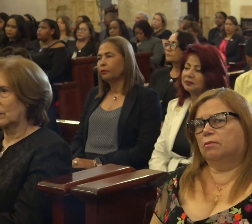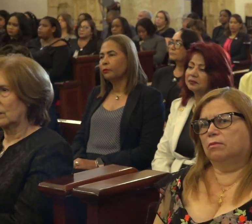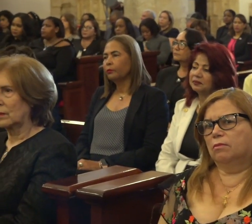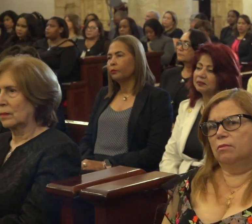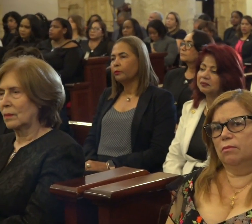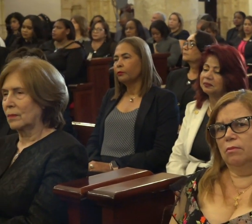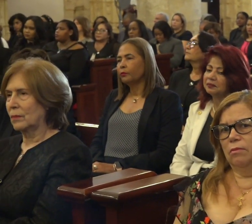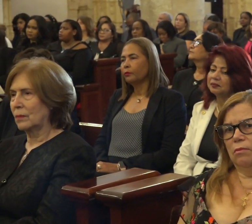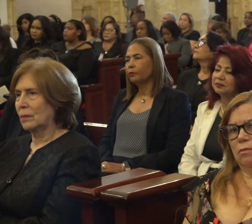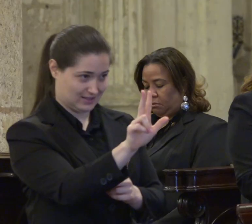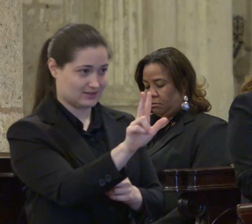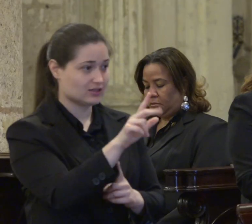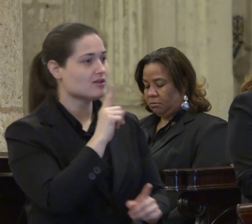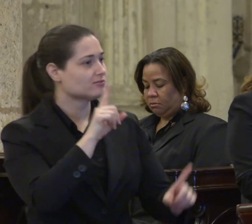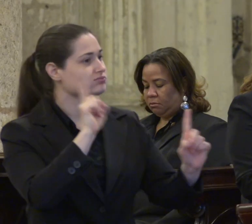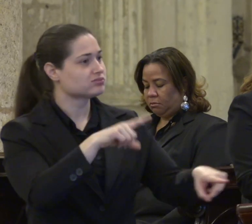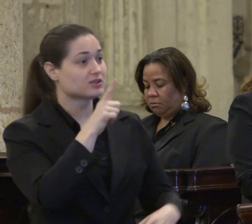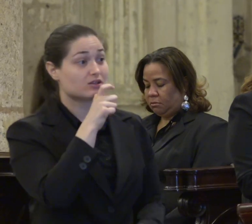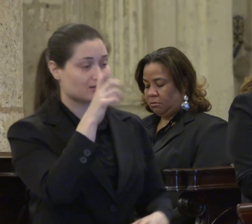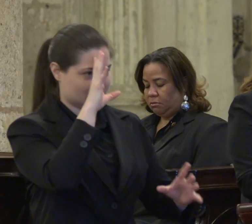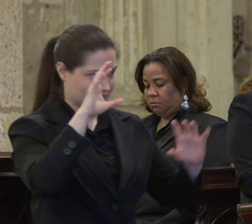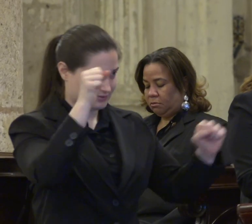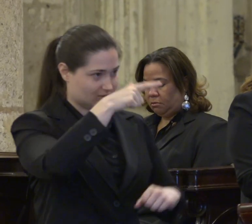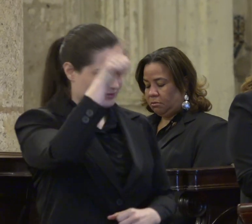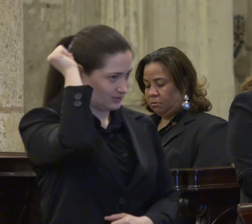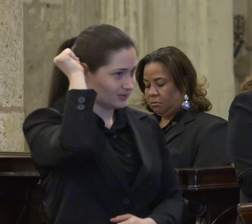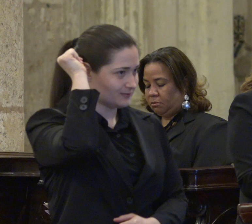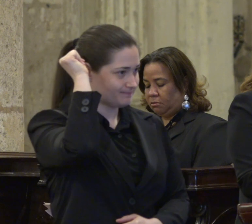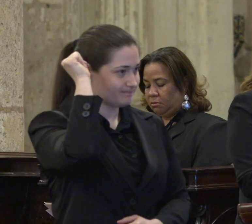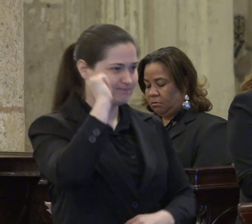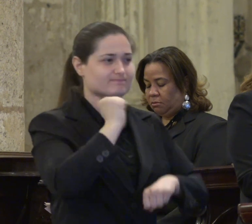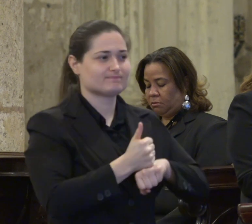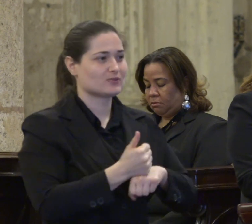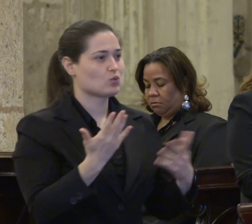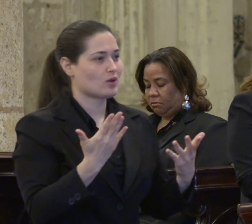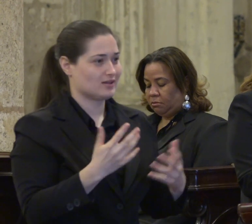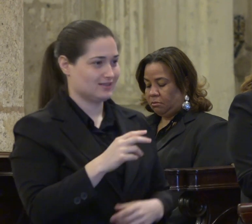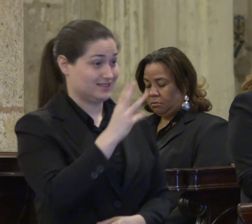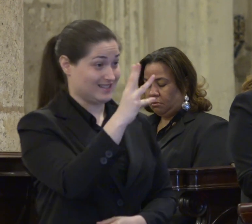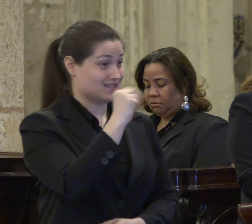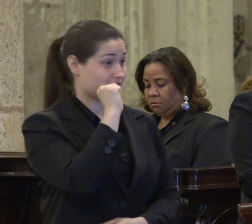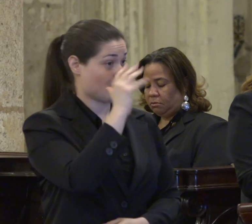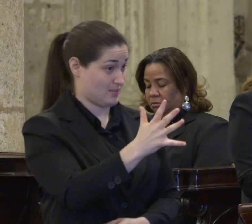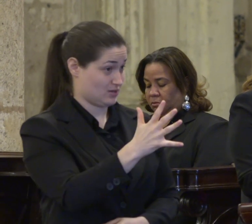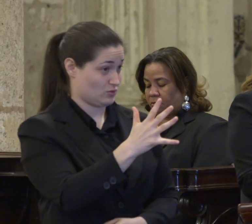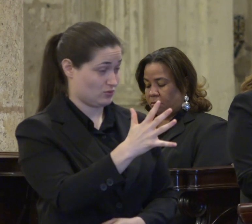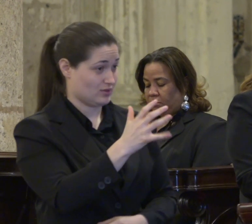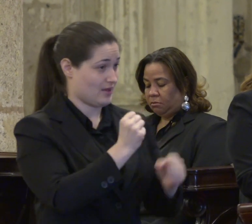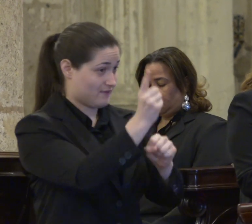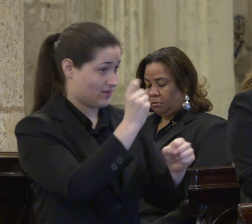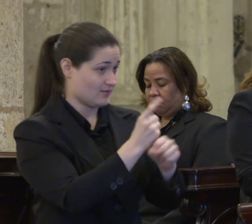-23 emitido por el presidente Luis Abinader, que instituye el 16 de mayo como el Día